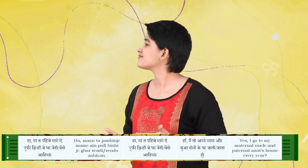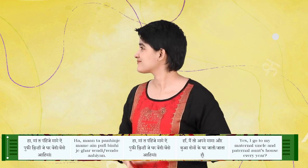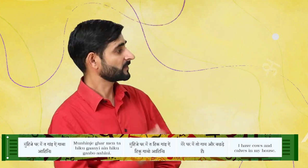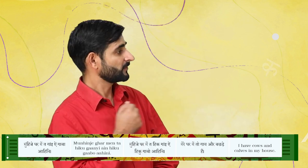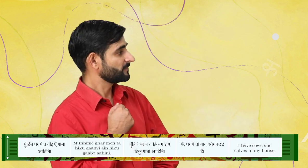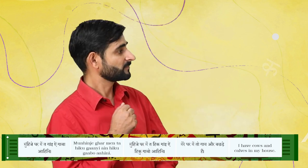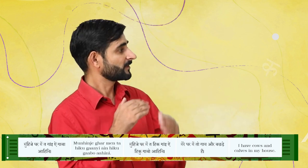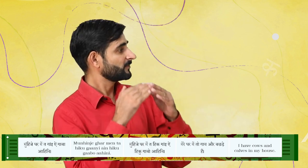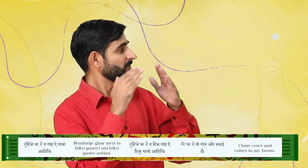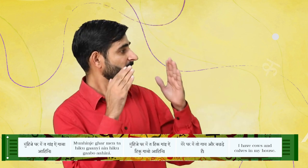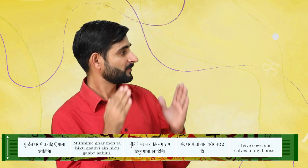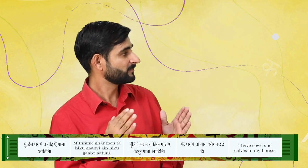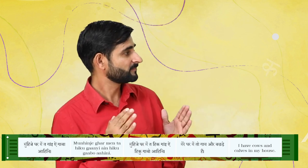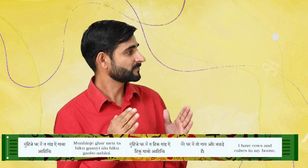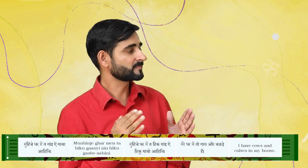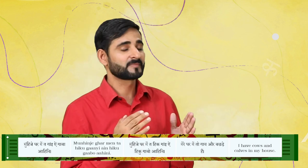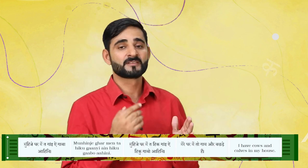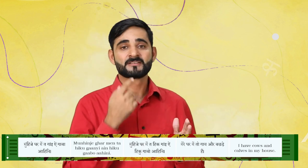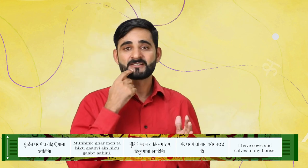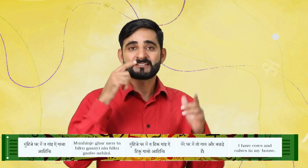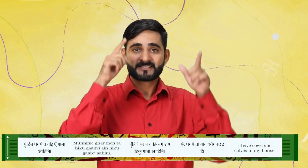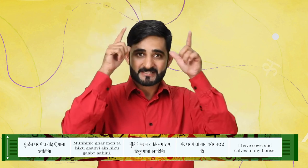मुहिंजे घर में तक गाएं ए गाबा आहें